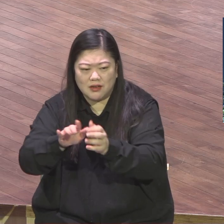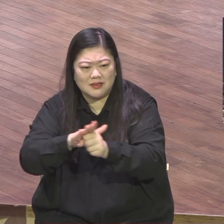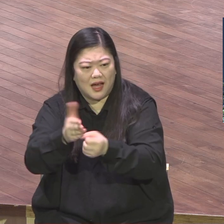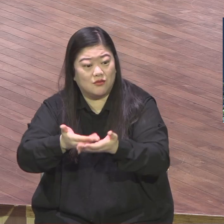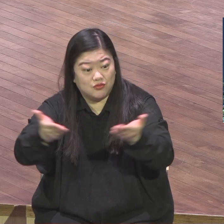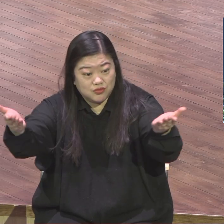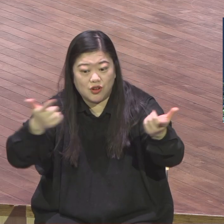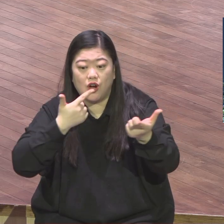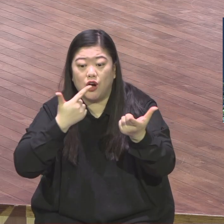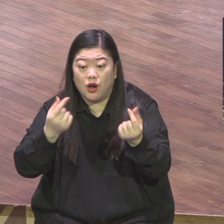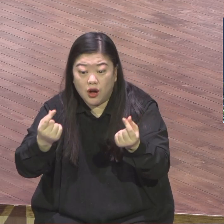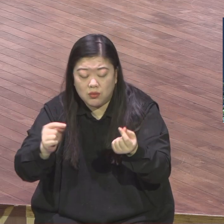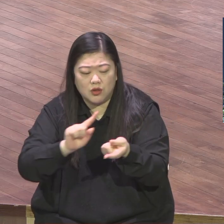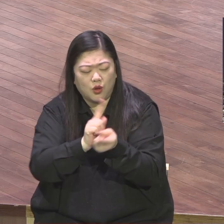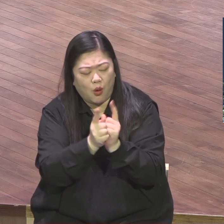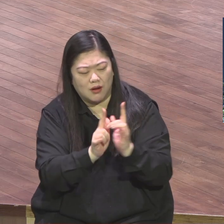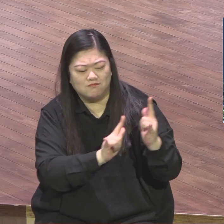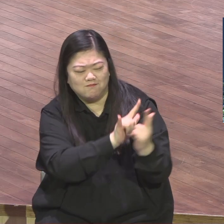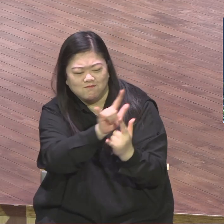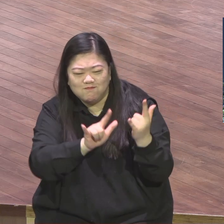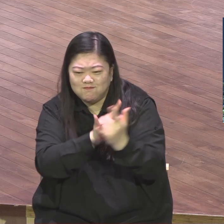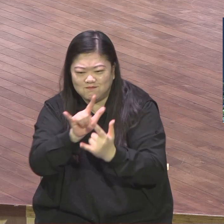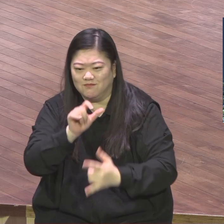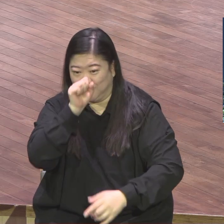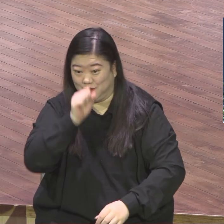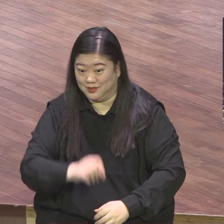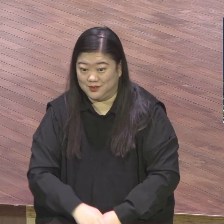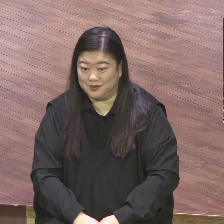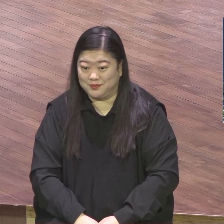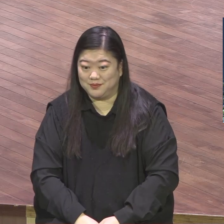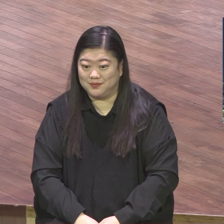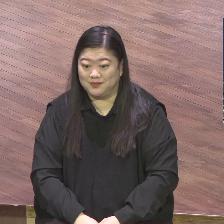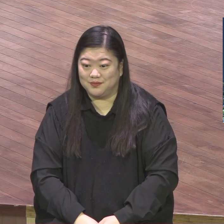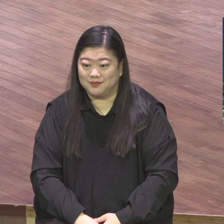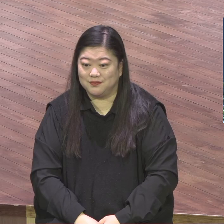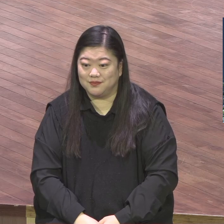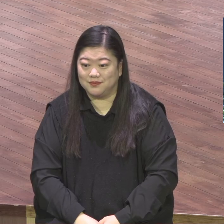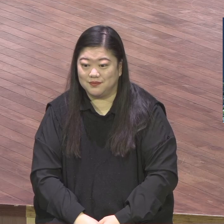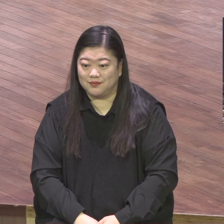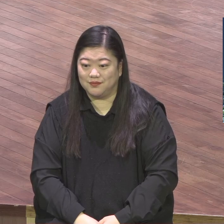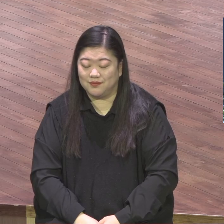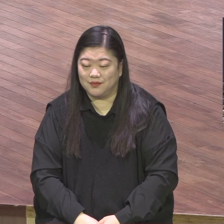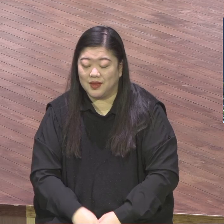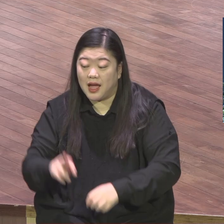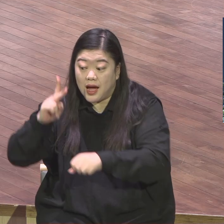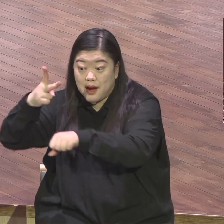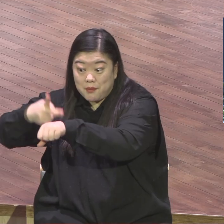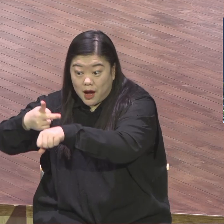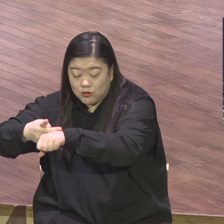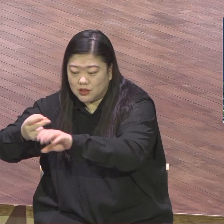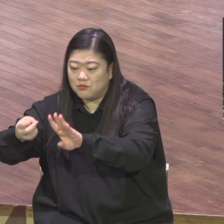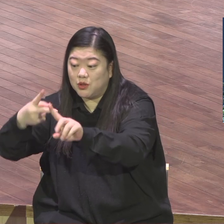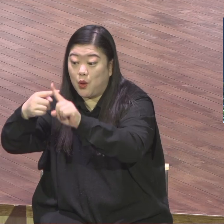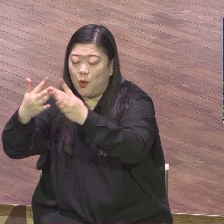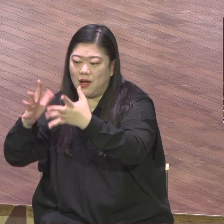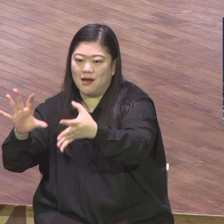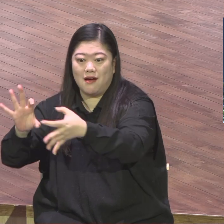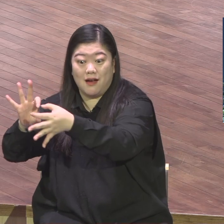저는 영계 모든 성도들과 저와의 관계가 이렇게 그리도의 날까지 지속되기를